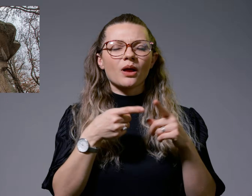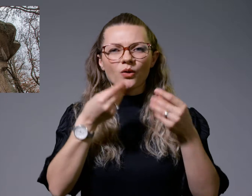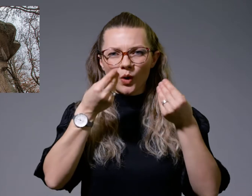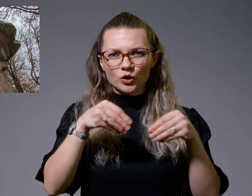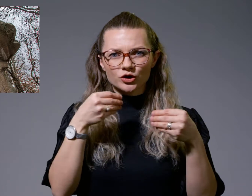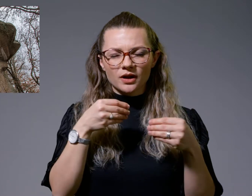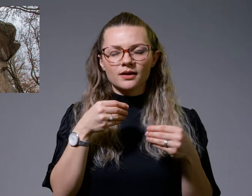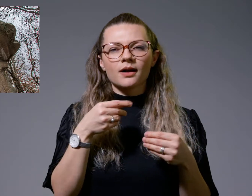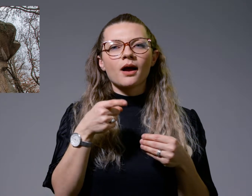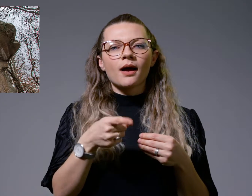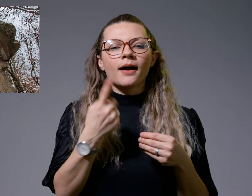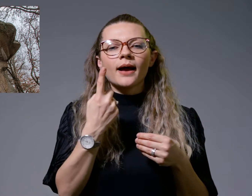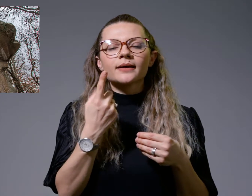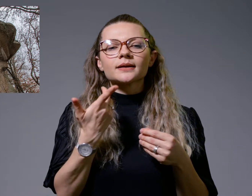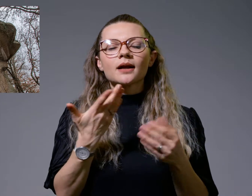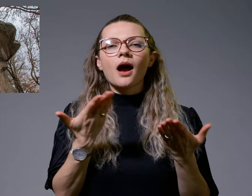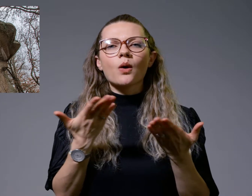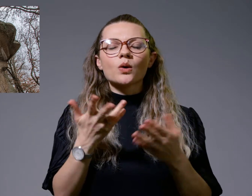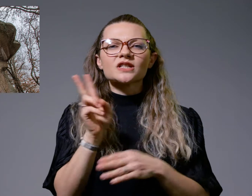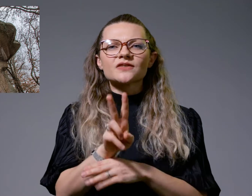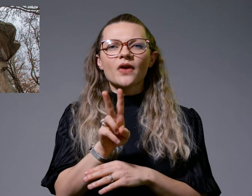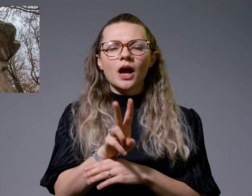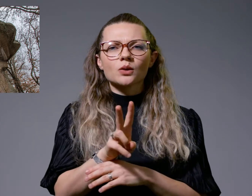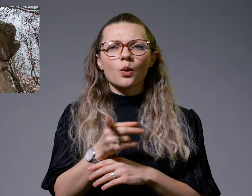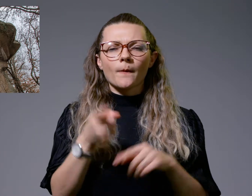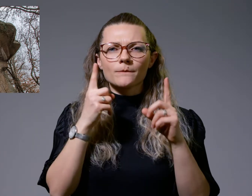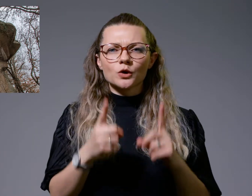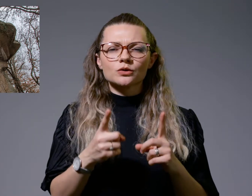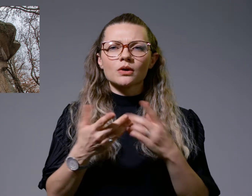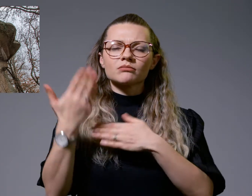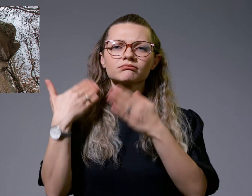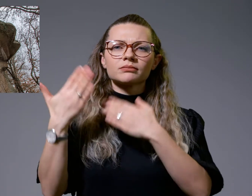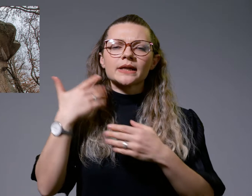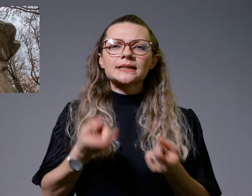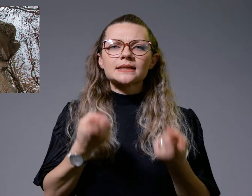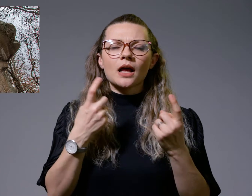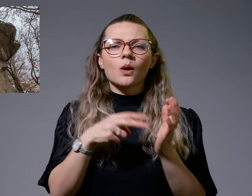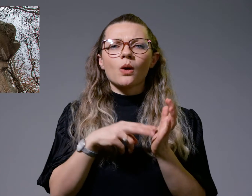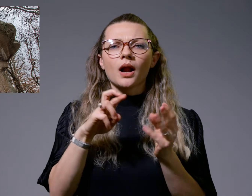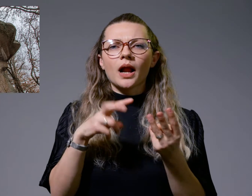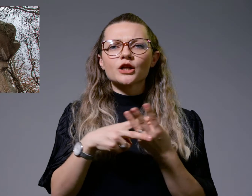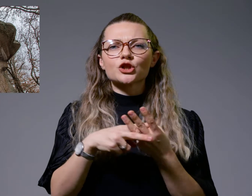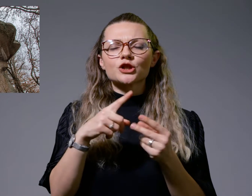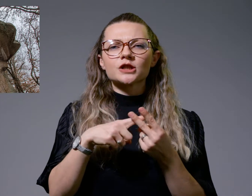еден вид, сведок, за постојањето на некогашното село Лешница на ова место.